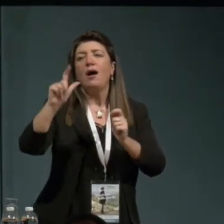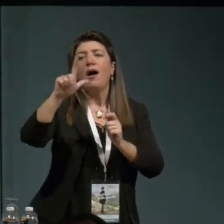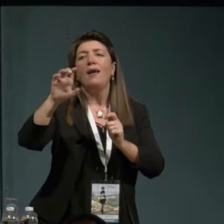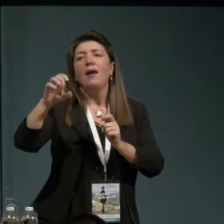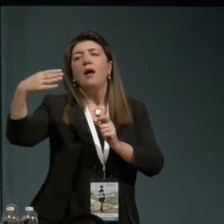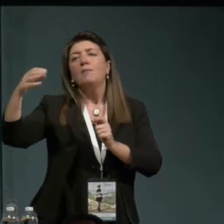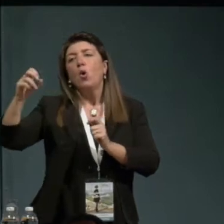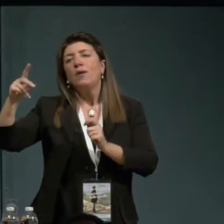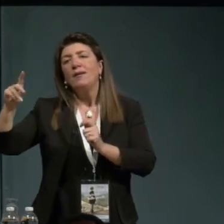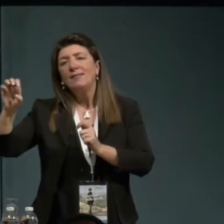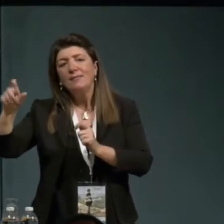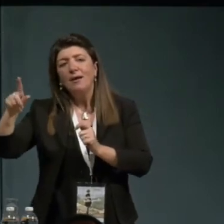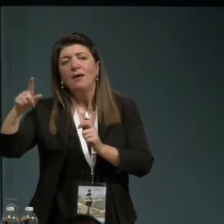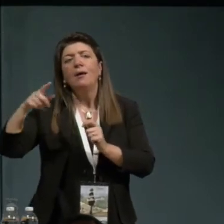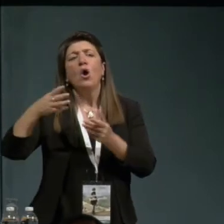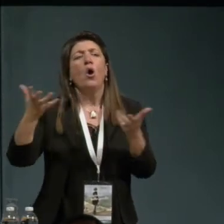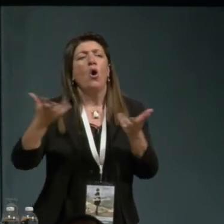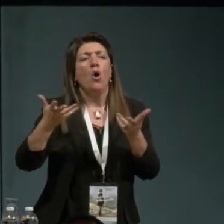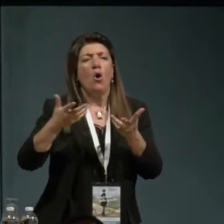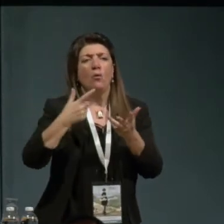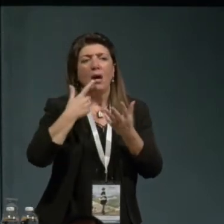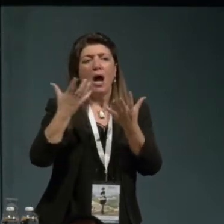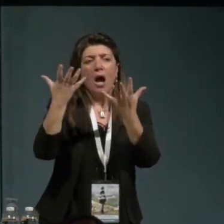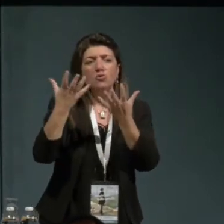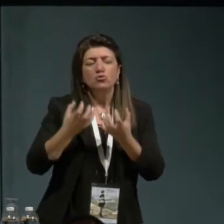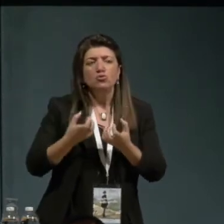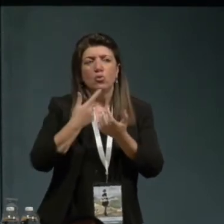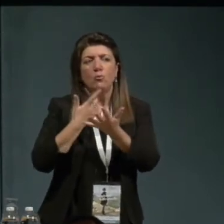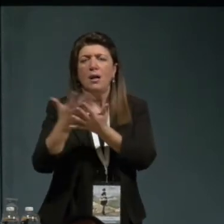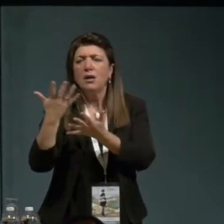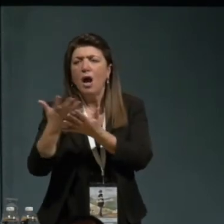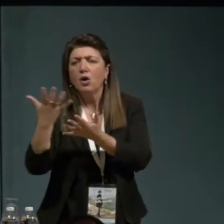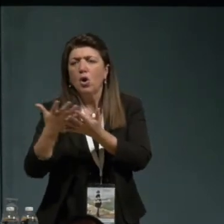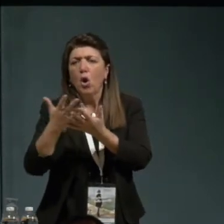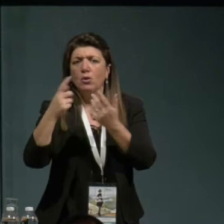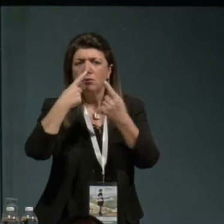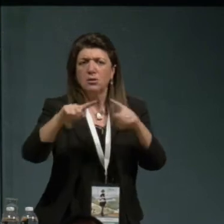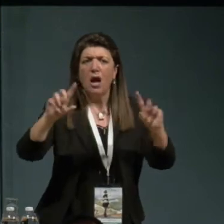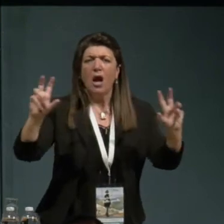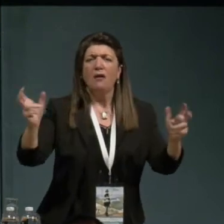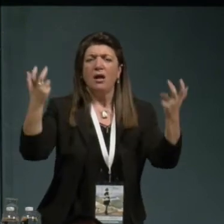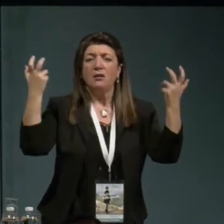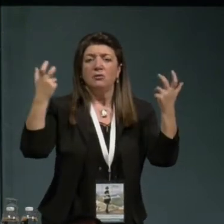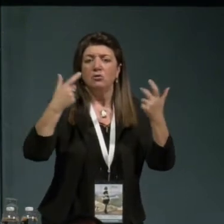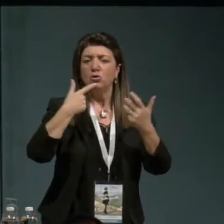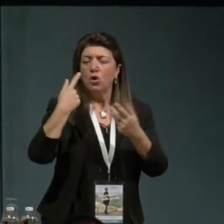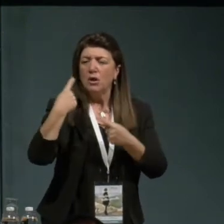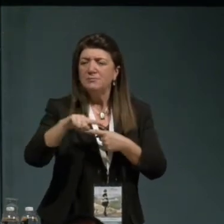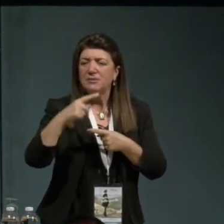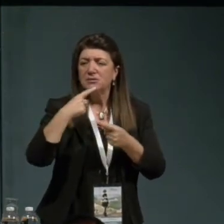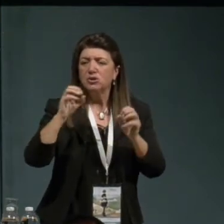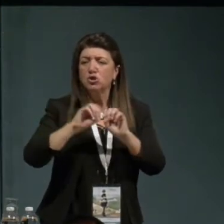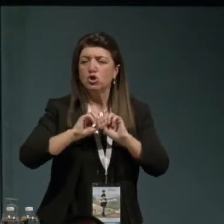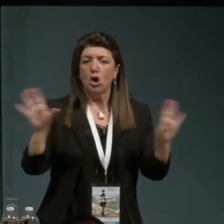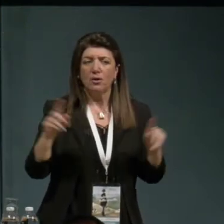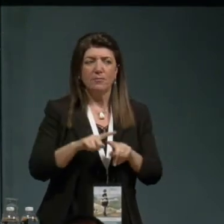assumendo e raccontando questo evento, questa sorpresa. E intitola